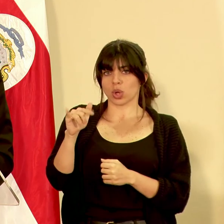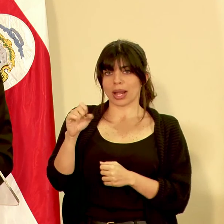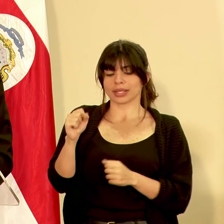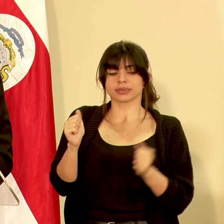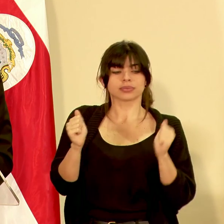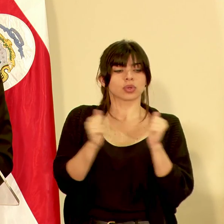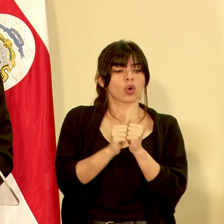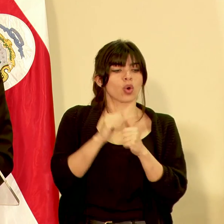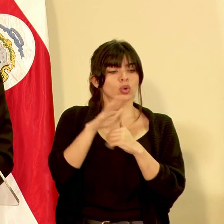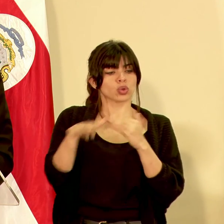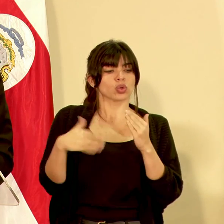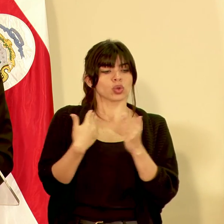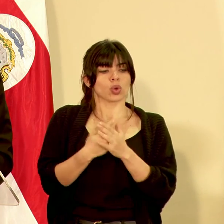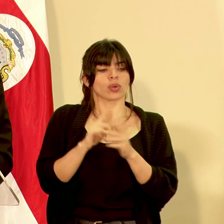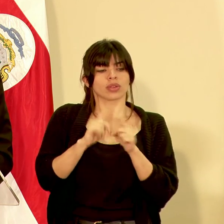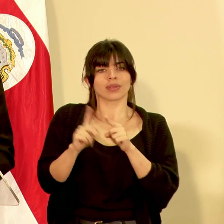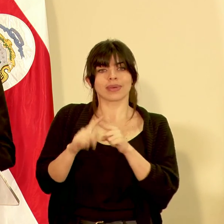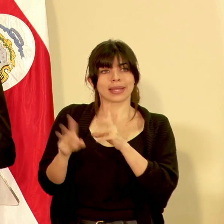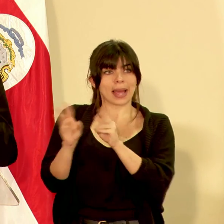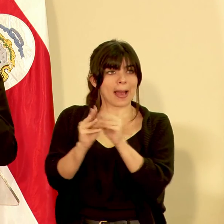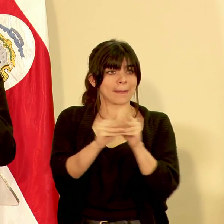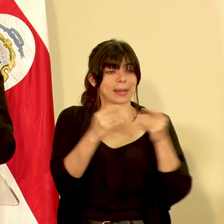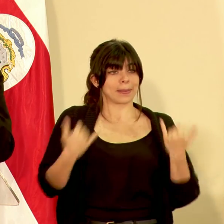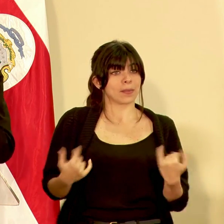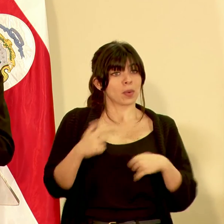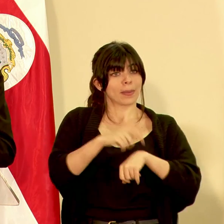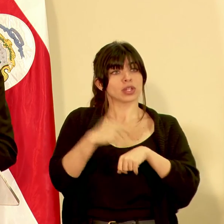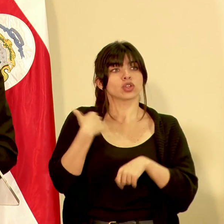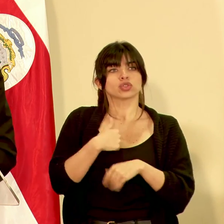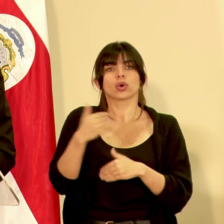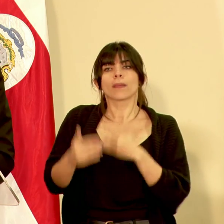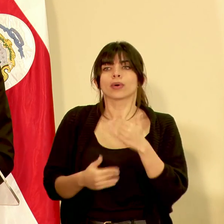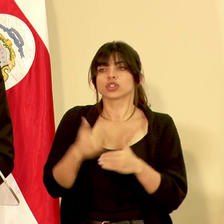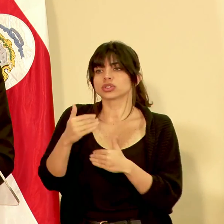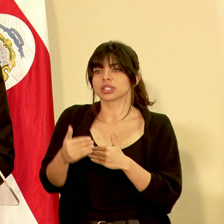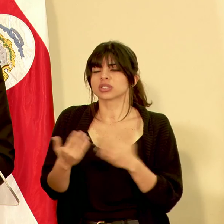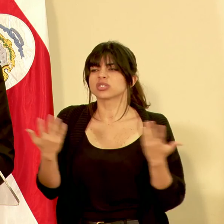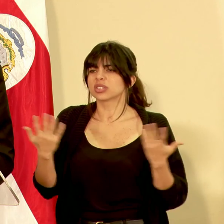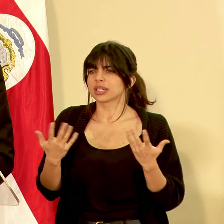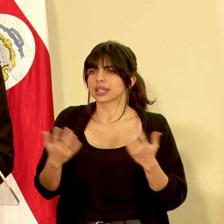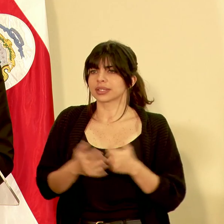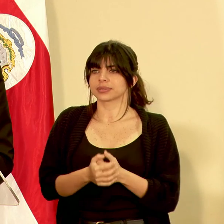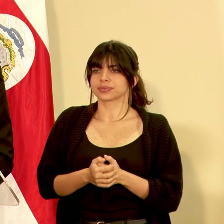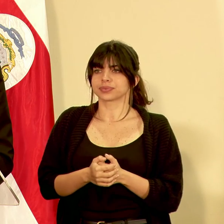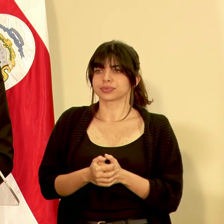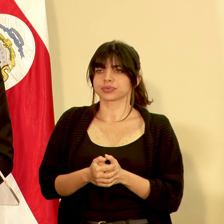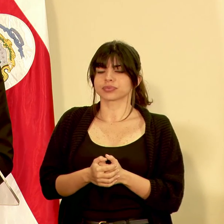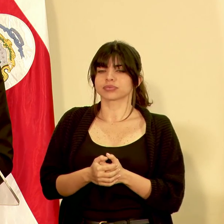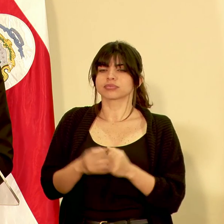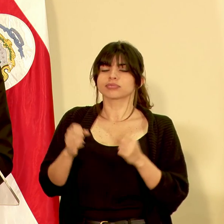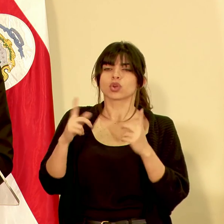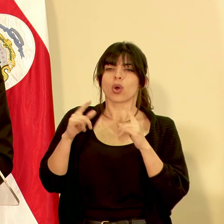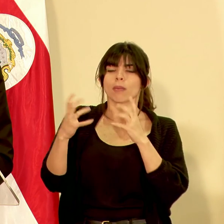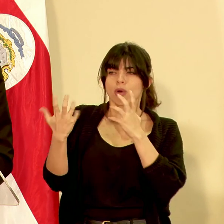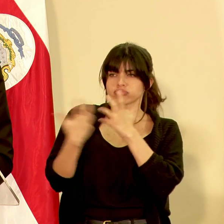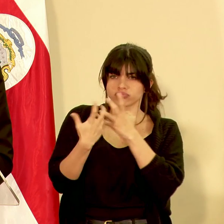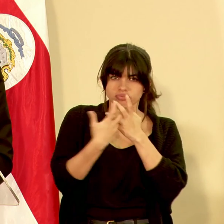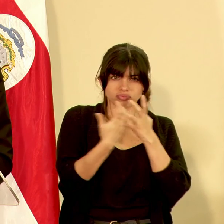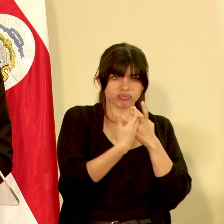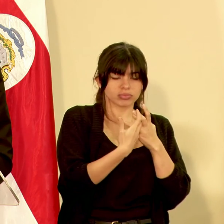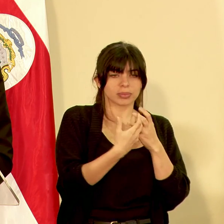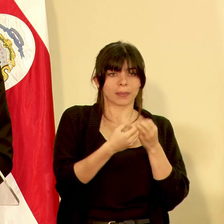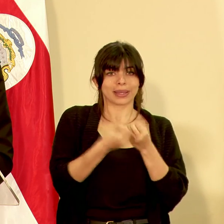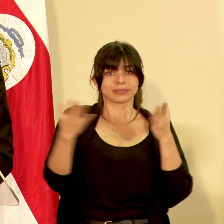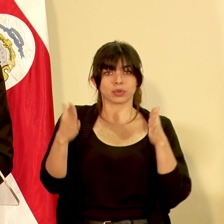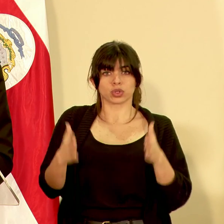conjunto con todas las diferentes cámaras en este momento estamos en un proceso de socializar con los exportadores